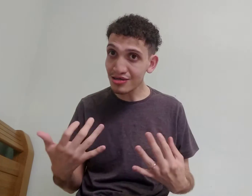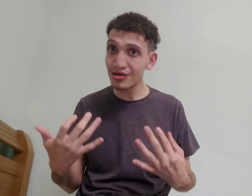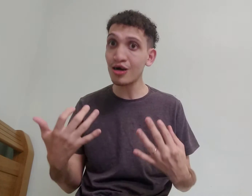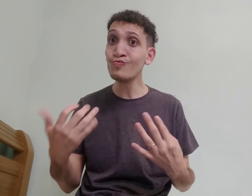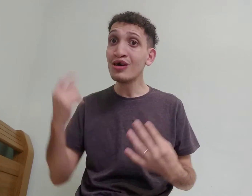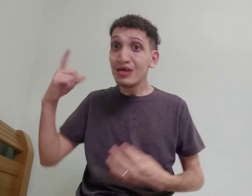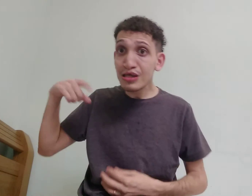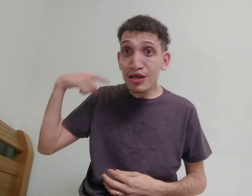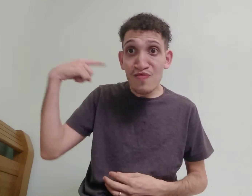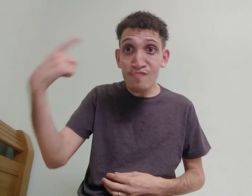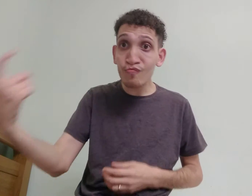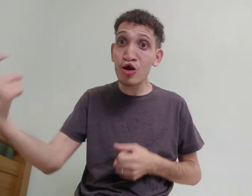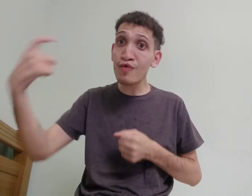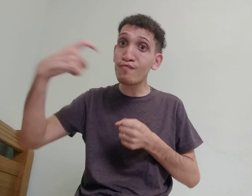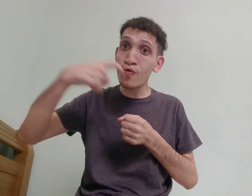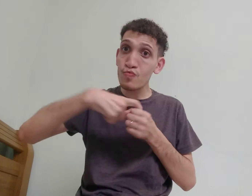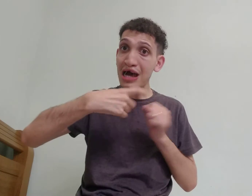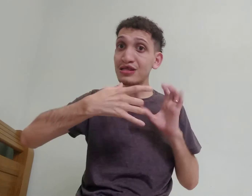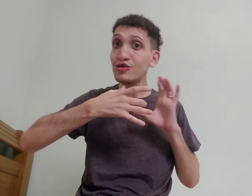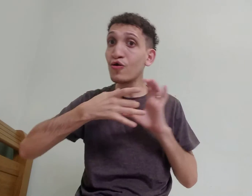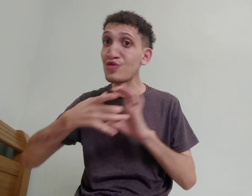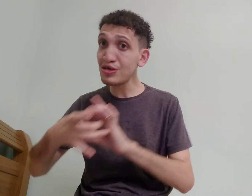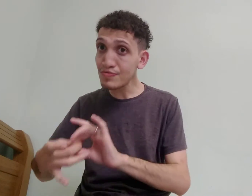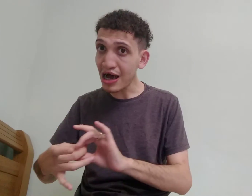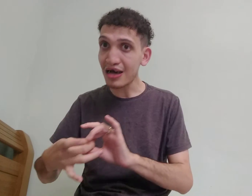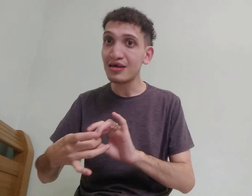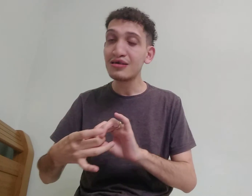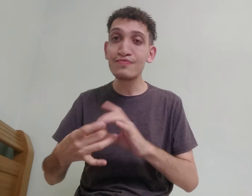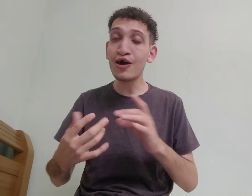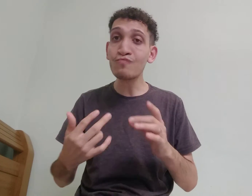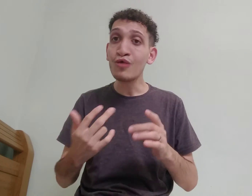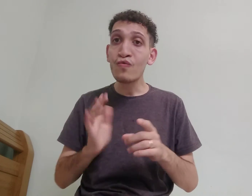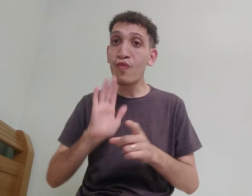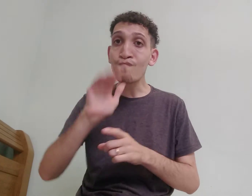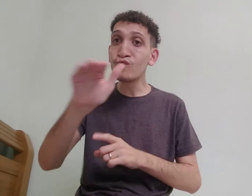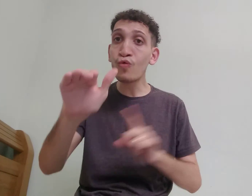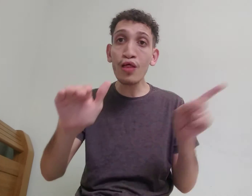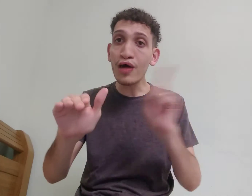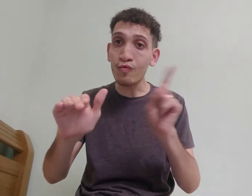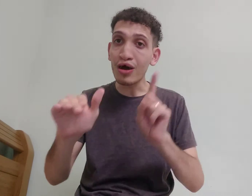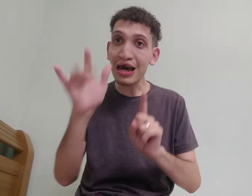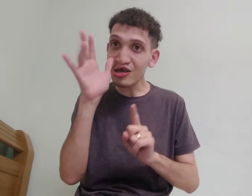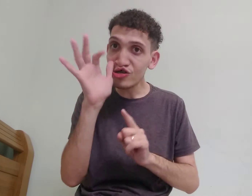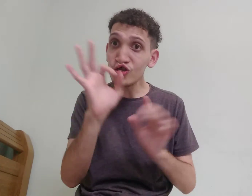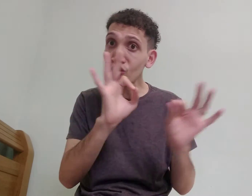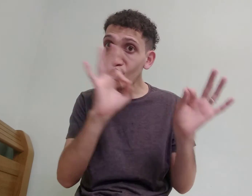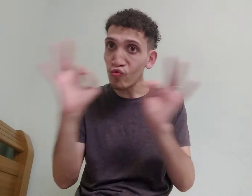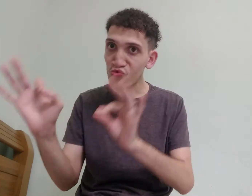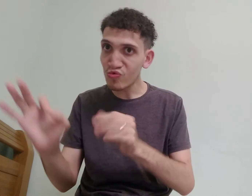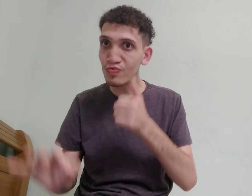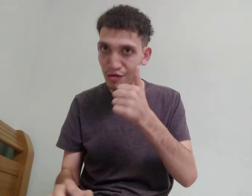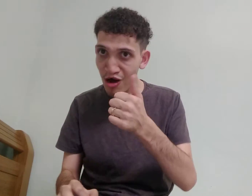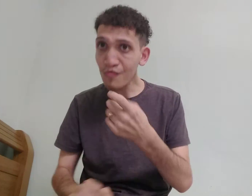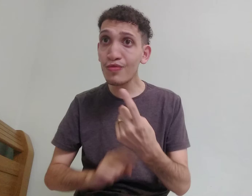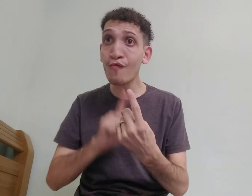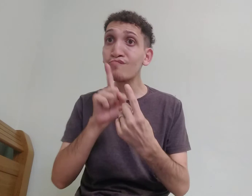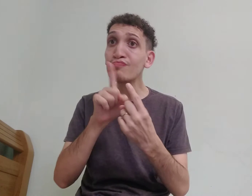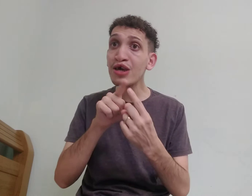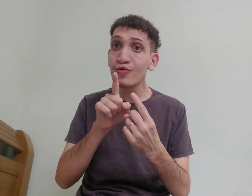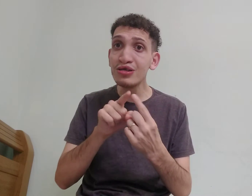e depois vai voltar e se conectar. Então, não cura não, assim é tudo, tá bom? Então, primeiro aí,